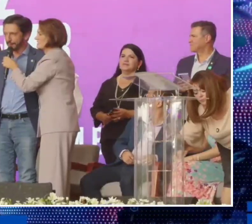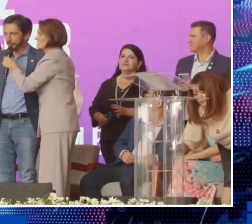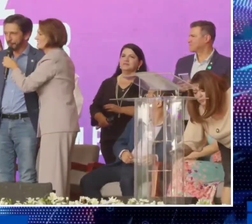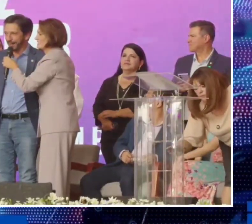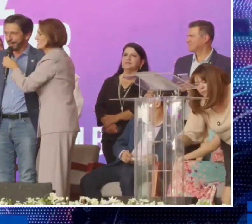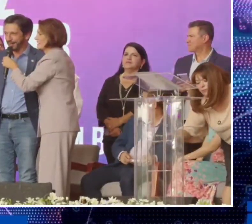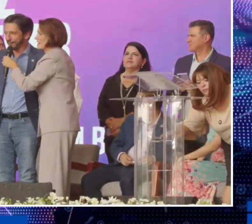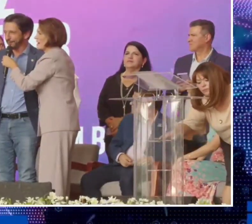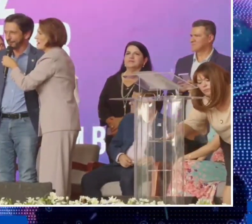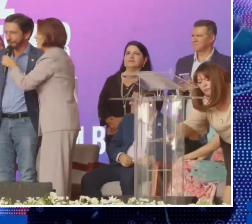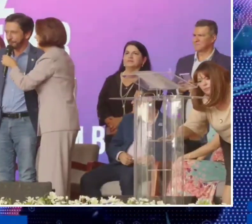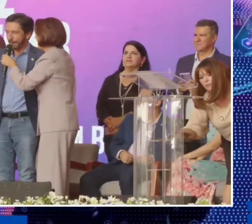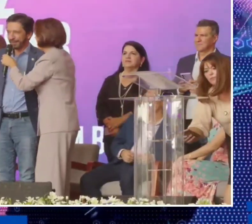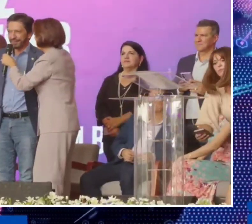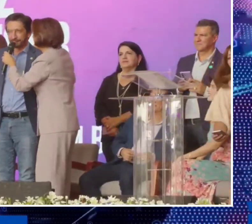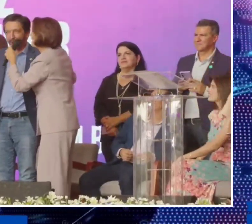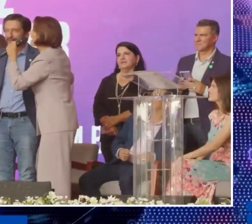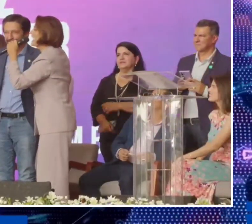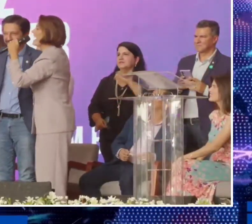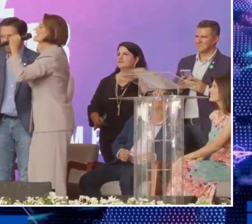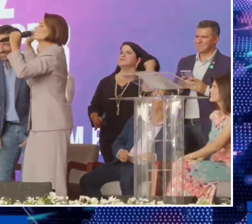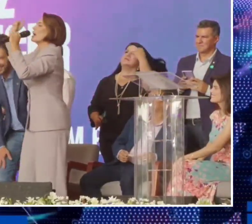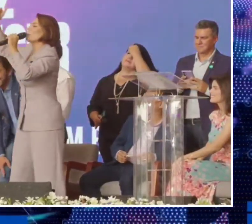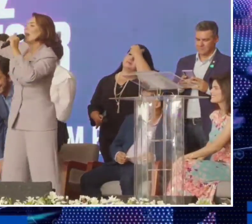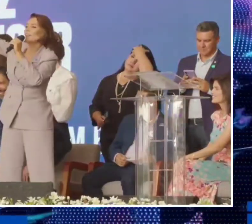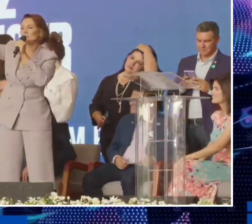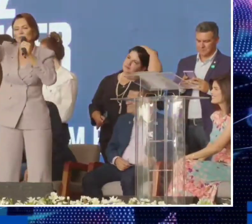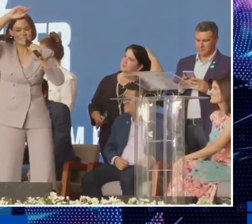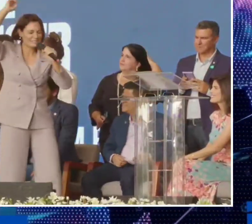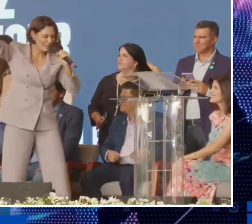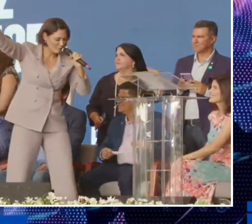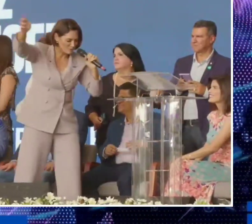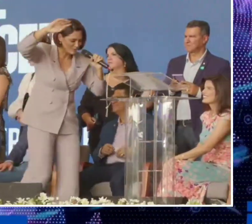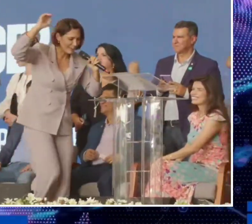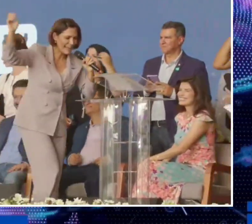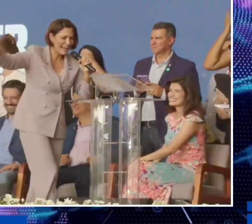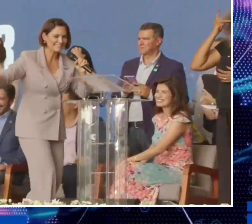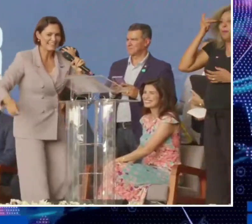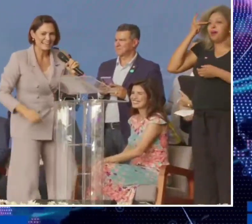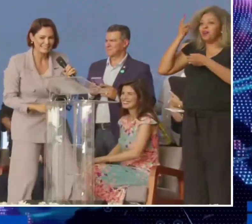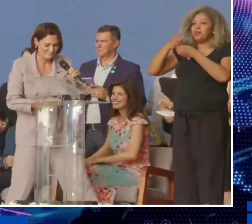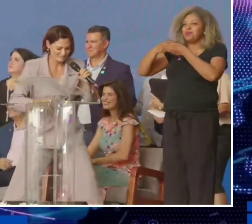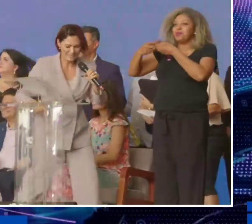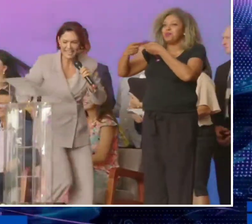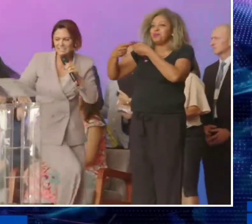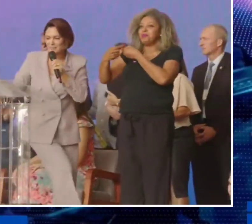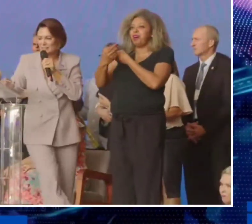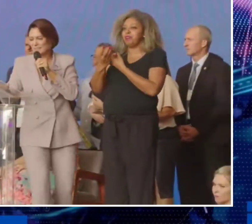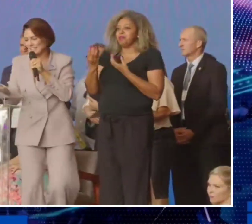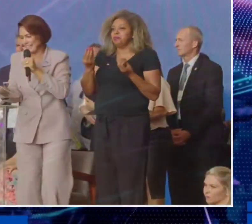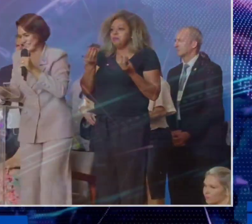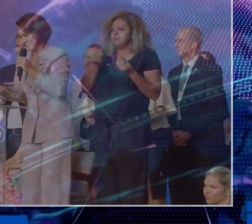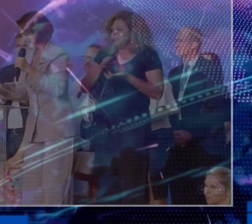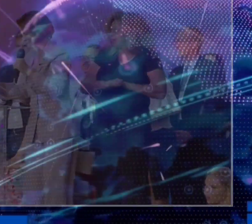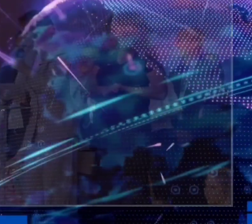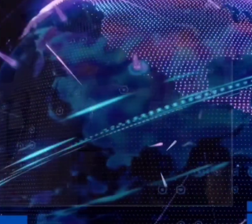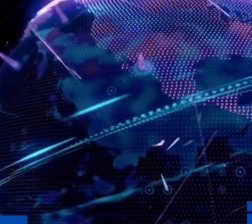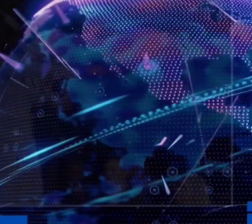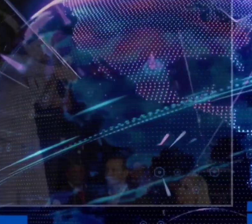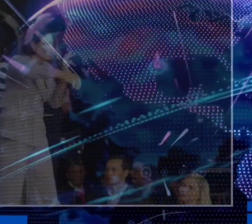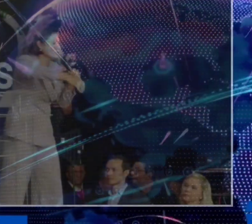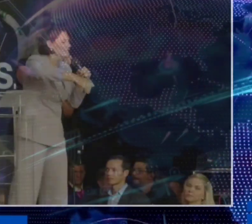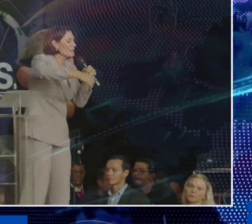Campo Limpo, Parelheiros. Bora lá, São Paulo e Municípios. Obrigada. Obrigada pela presença.